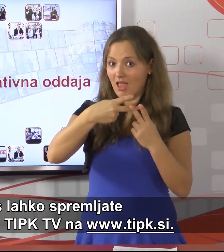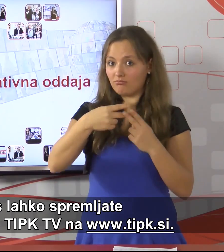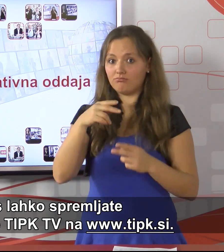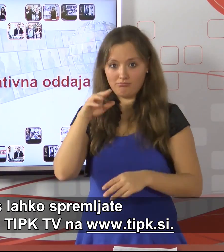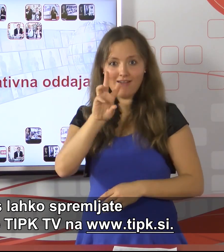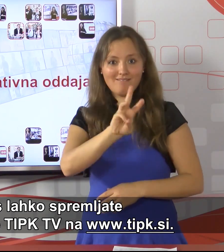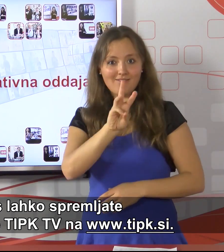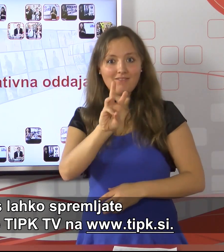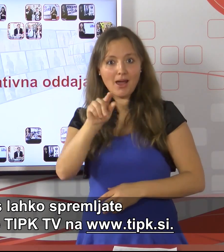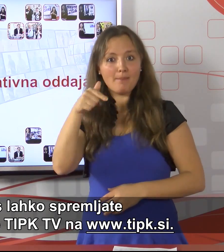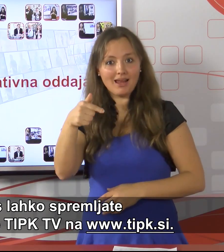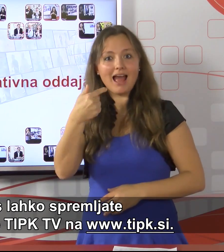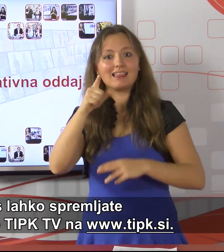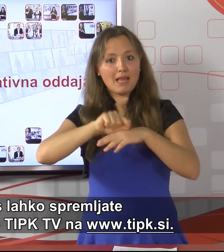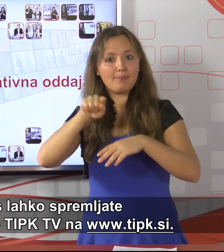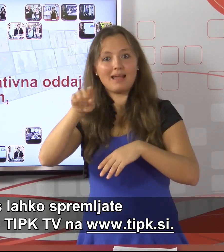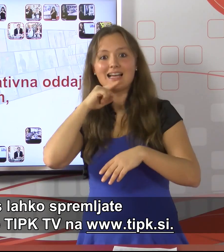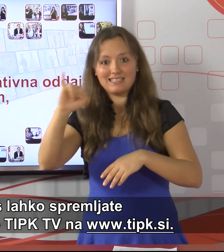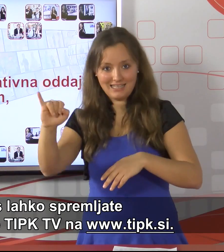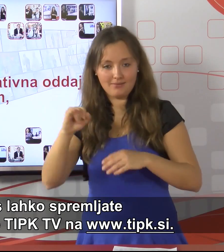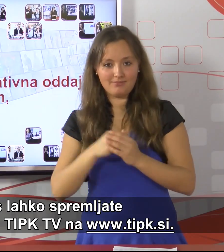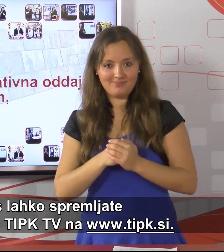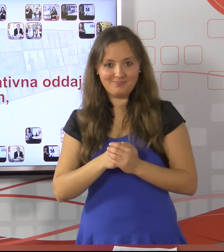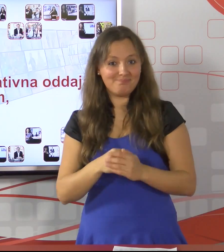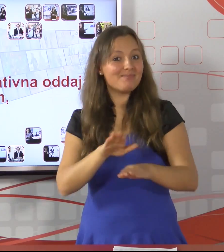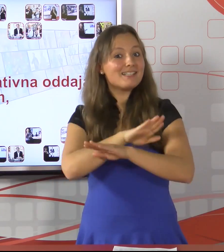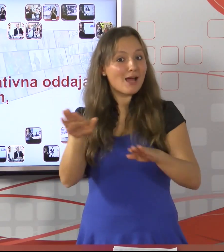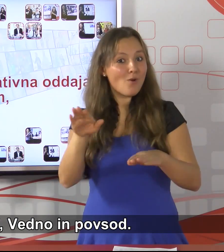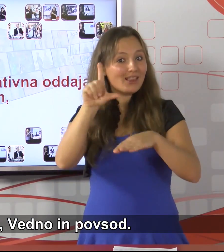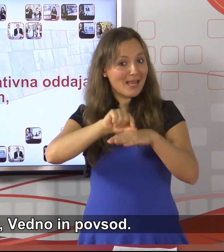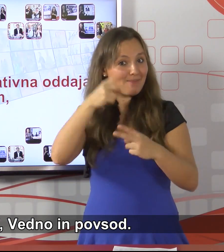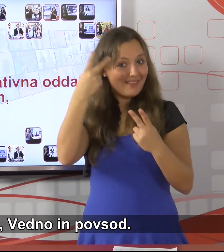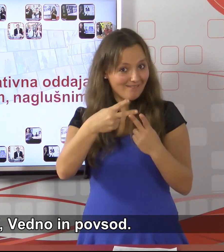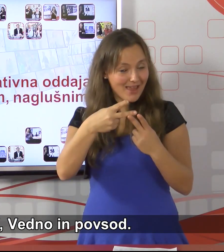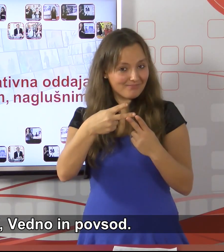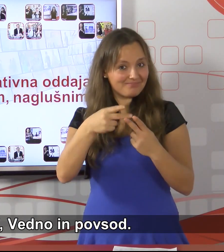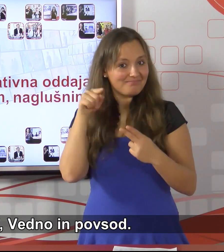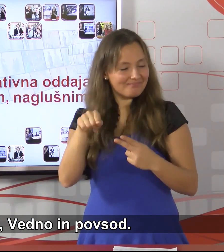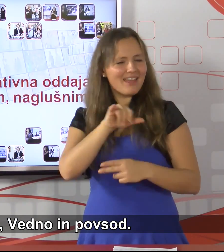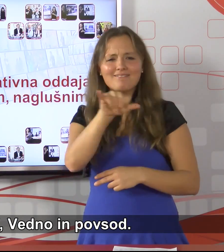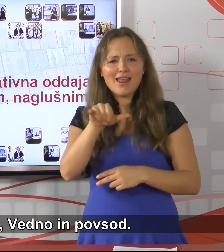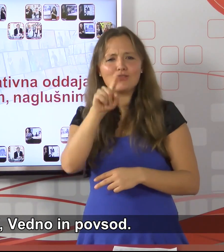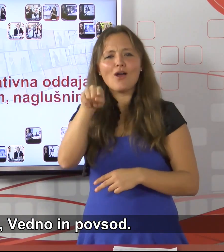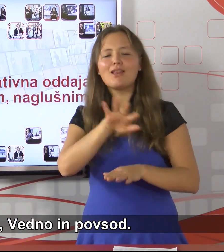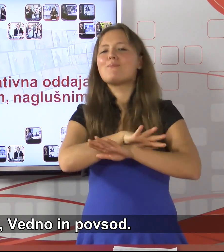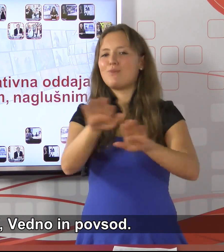.tipk.si, samo na TIPK TV, vedno in povsod.